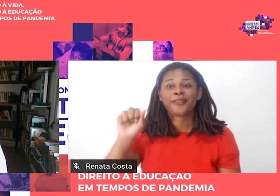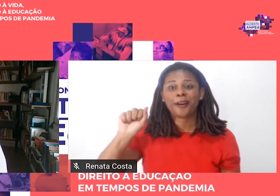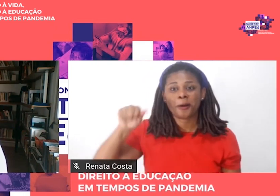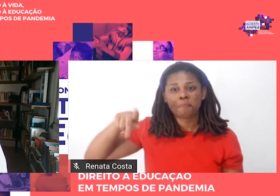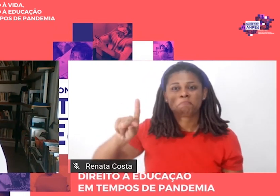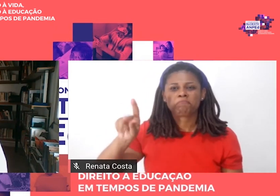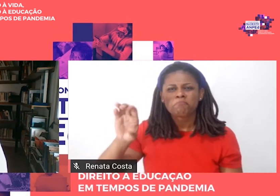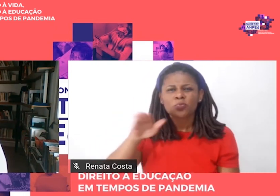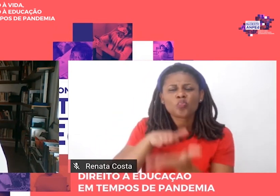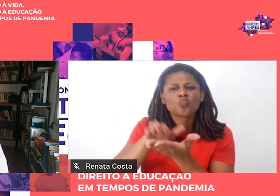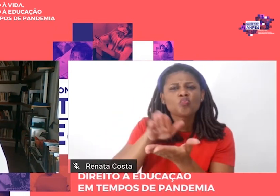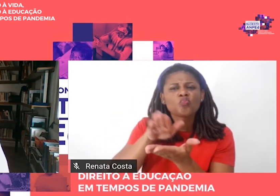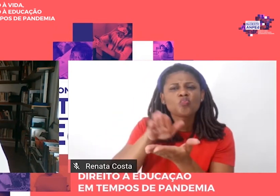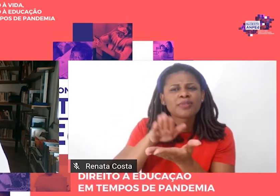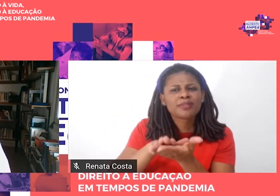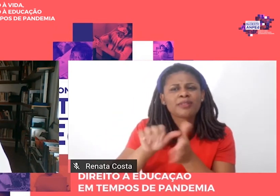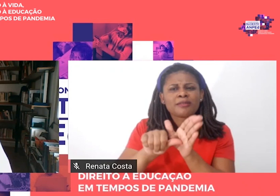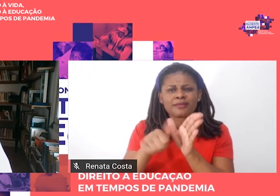1981.